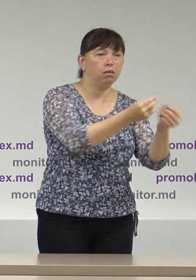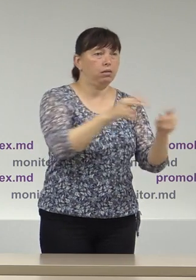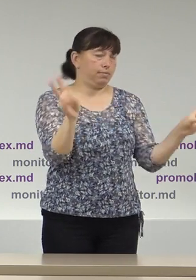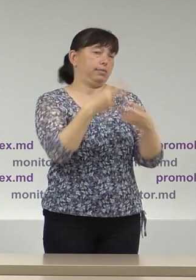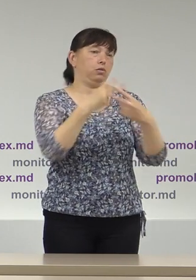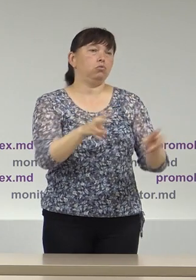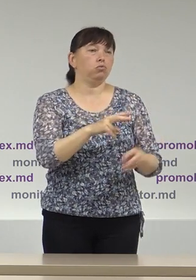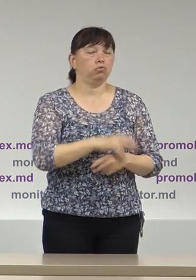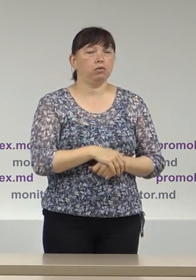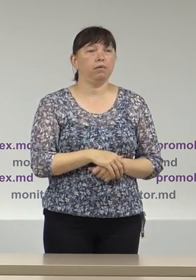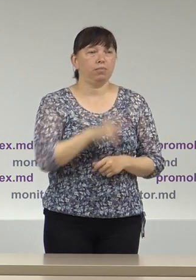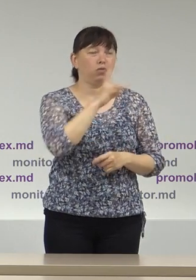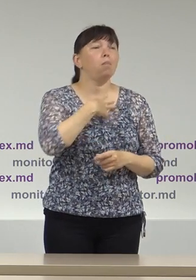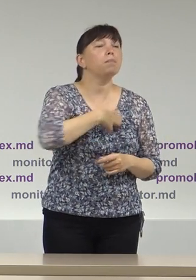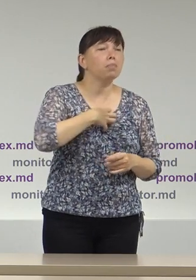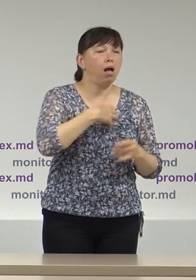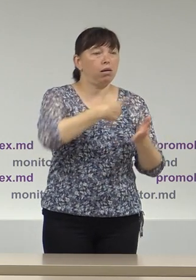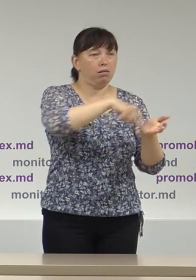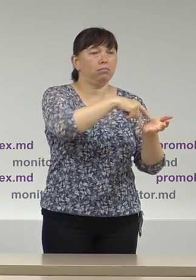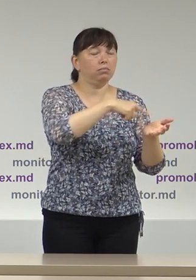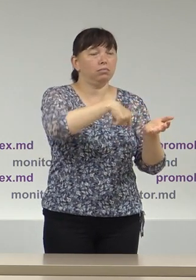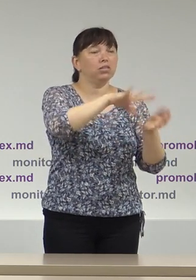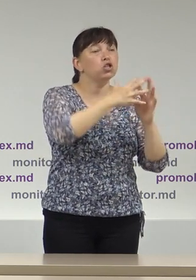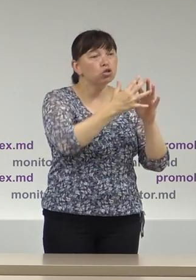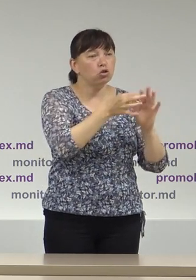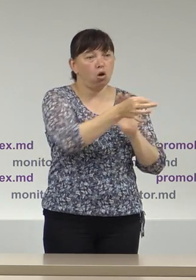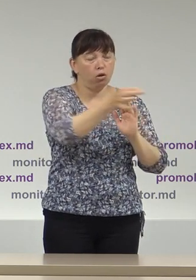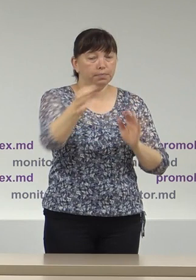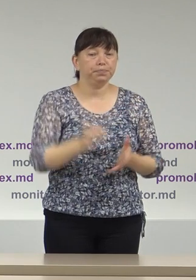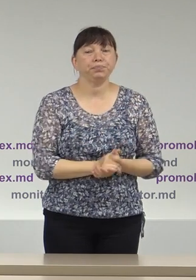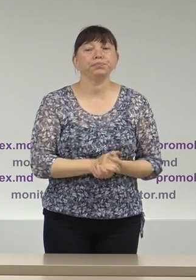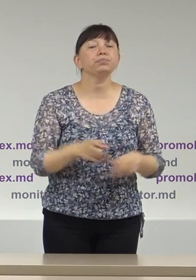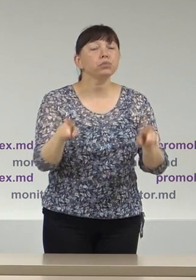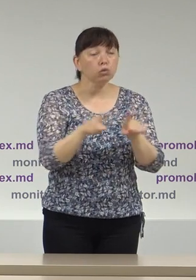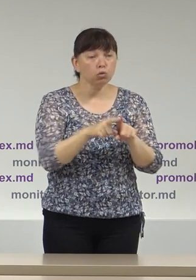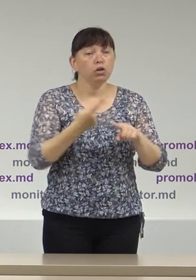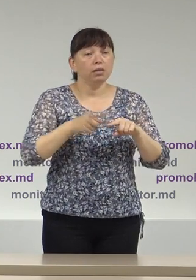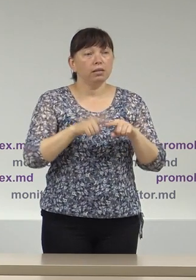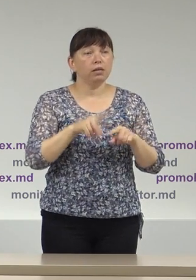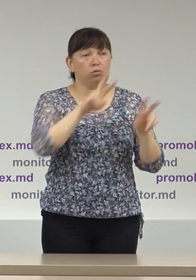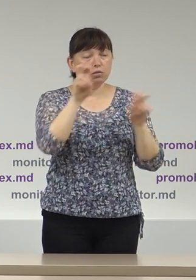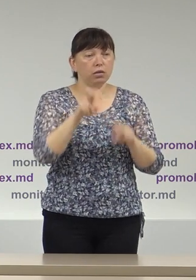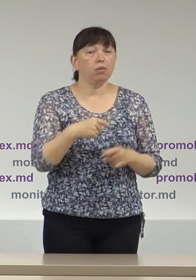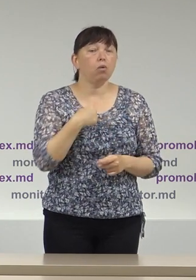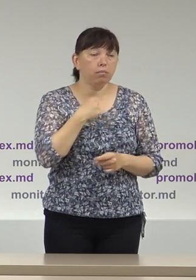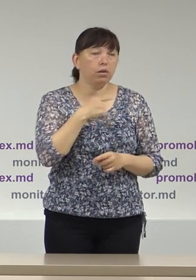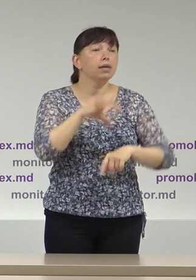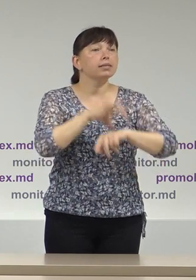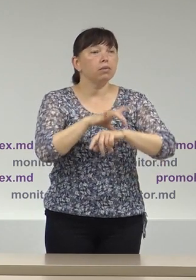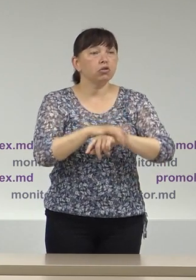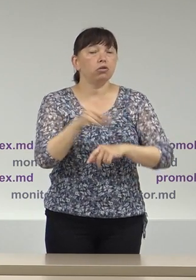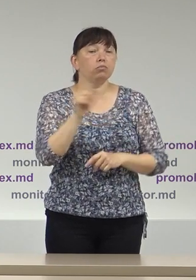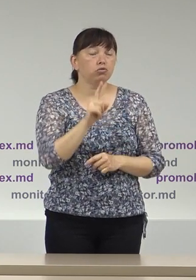Deci tot la capitol administrație public-locală în raport descriem o situație